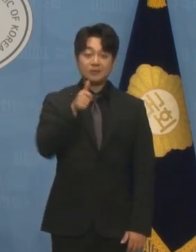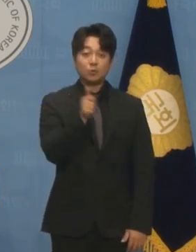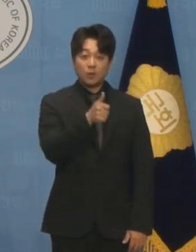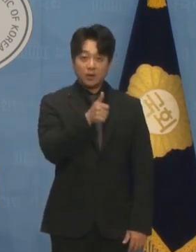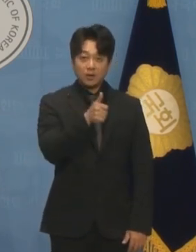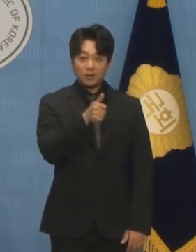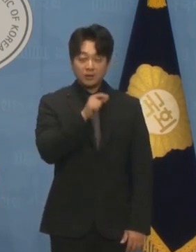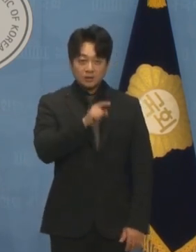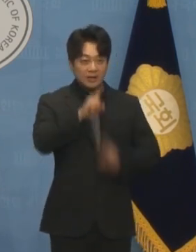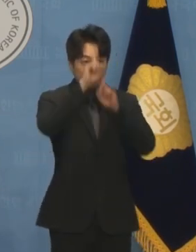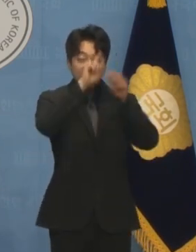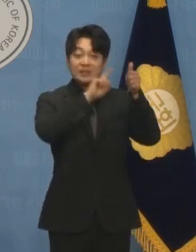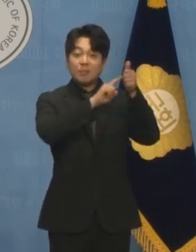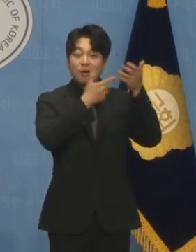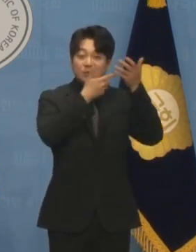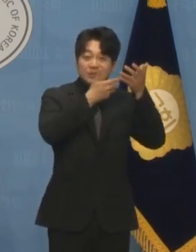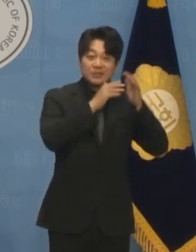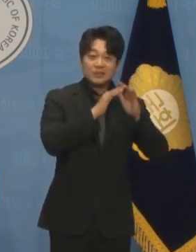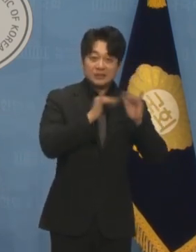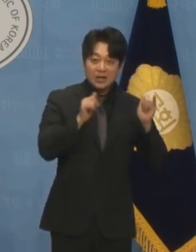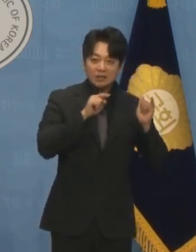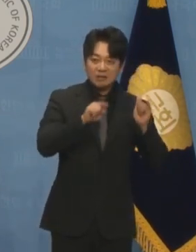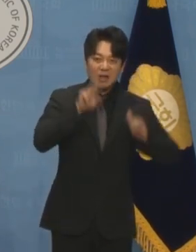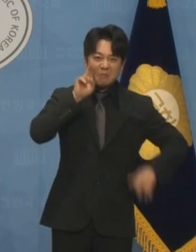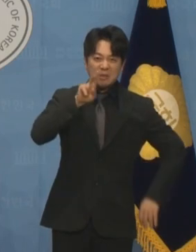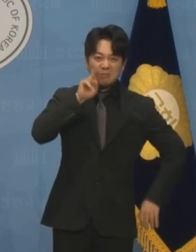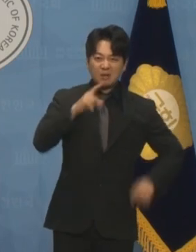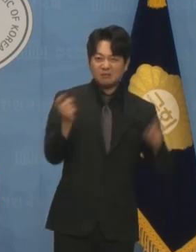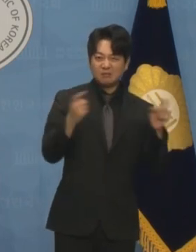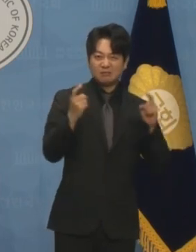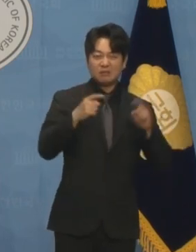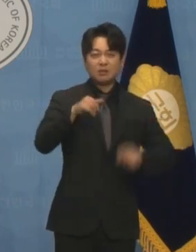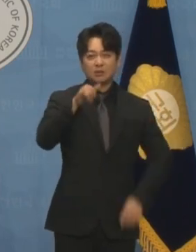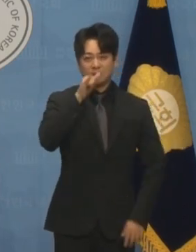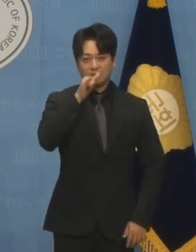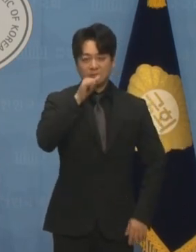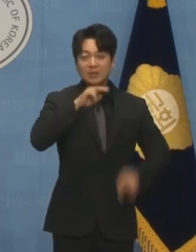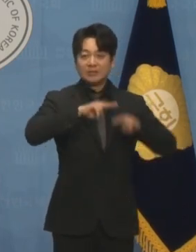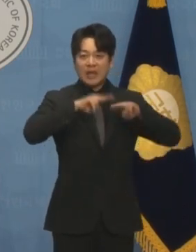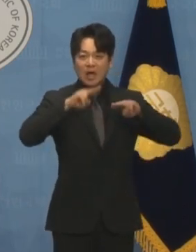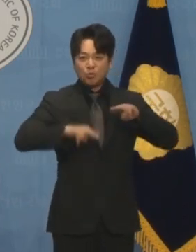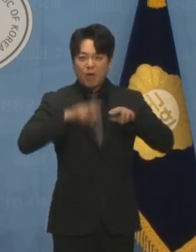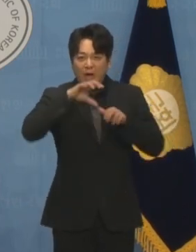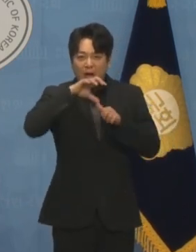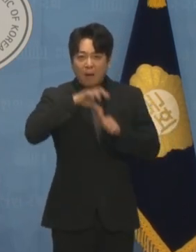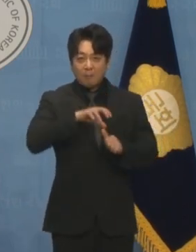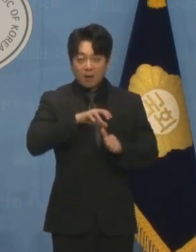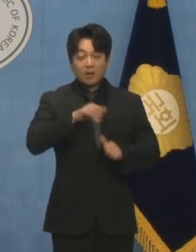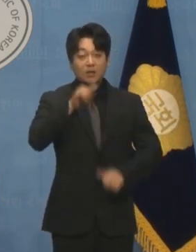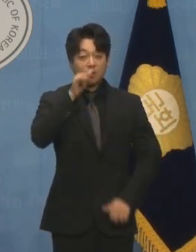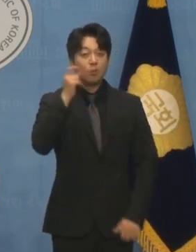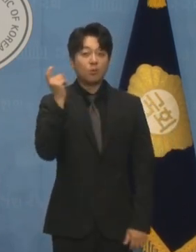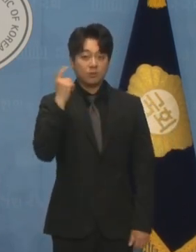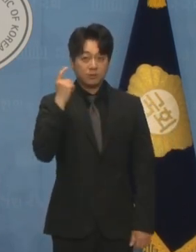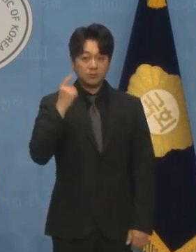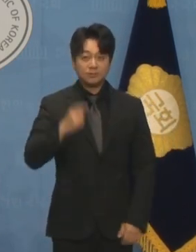집중 공세 대상이 되면서 사퇴 압박을 받고 있는 것으로 알려졌습니다.